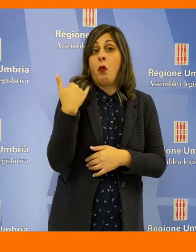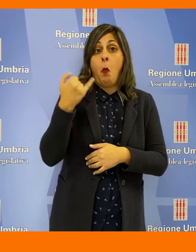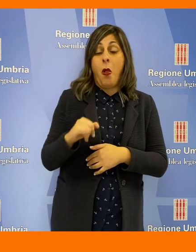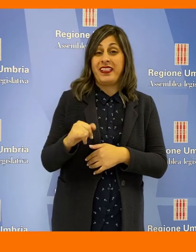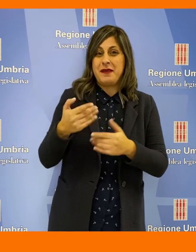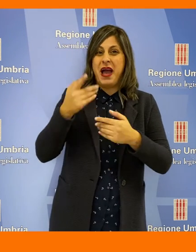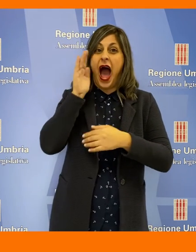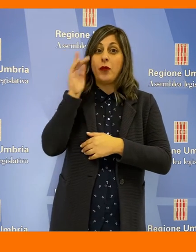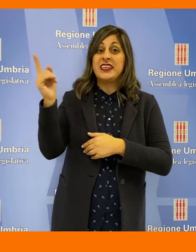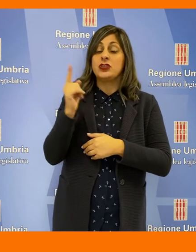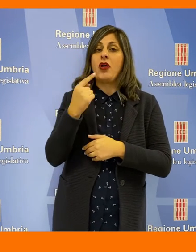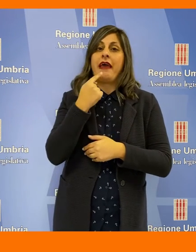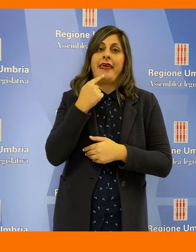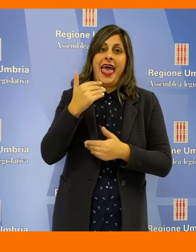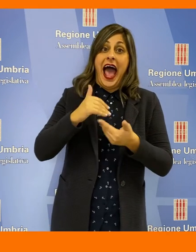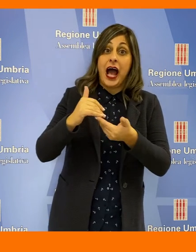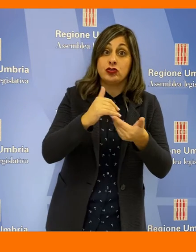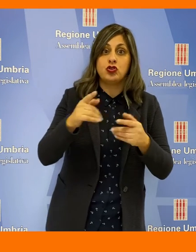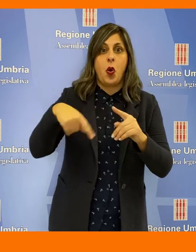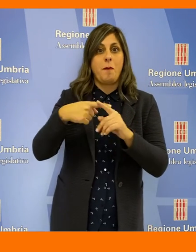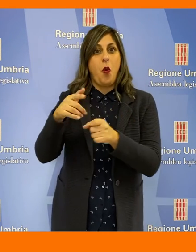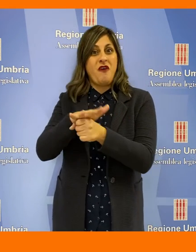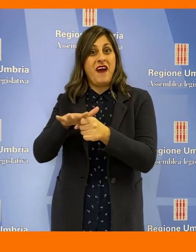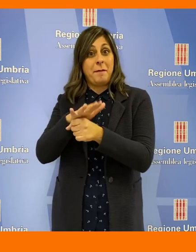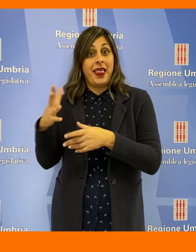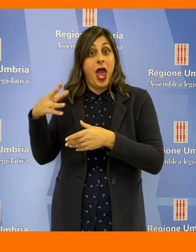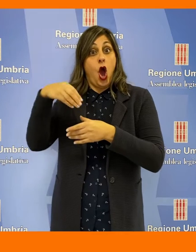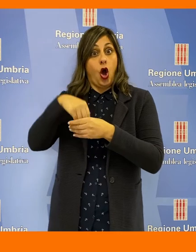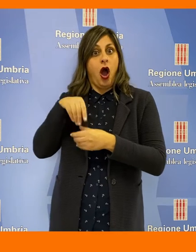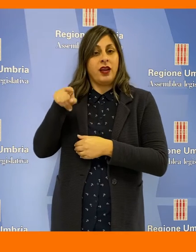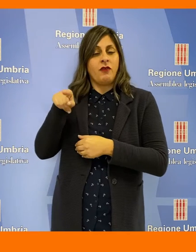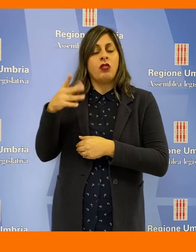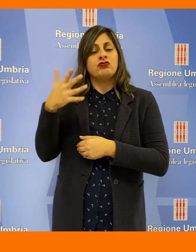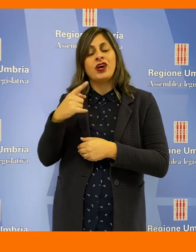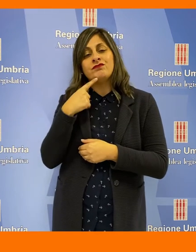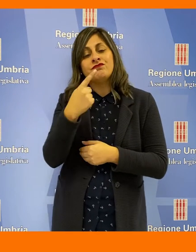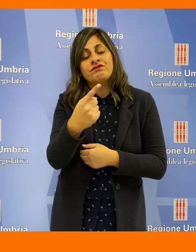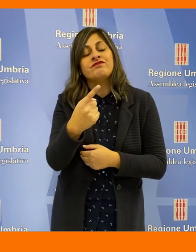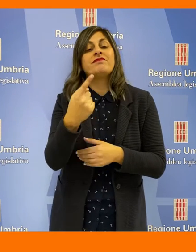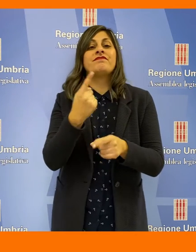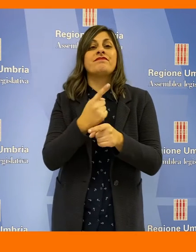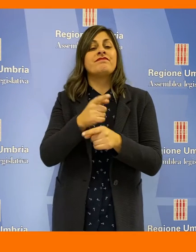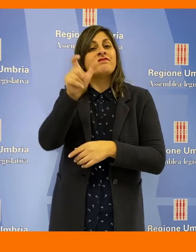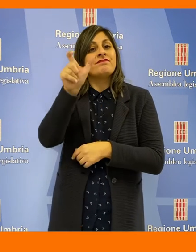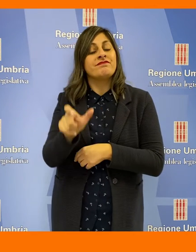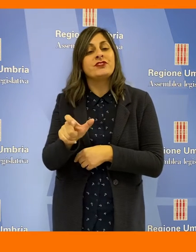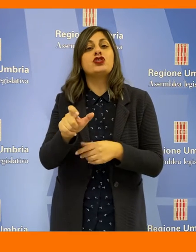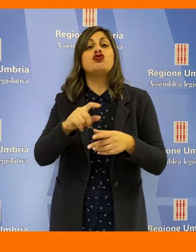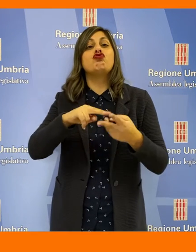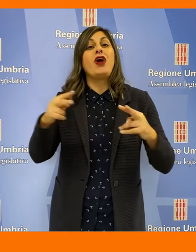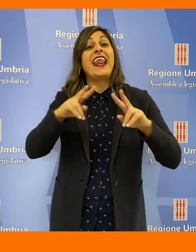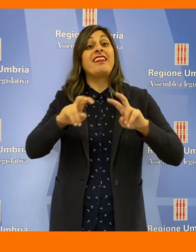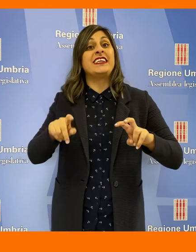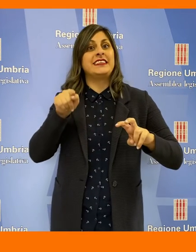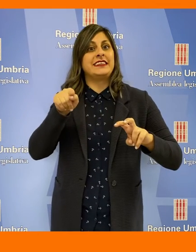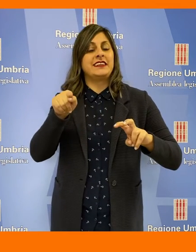audizione, rivolta alle associazioni e alle famiglie coinvolte, segnalata la necessità della figura del genetista nell'ambito della